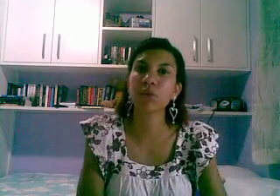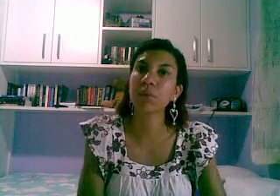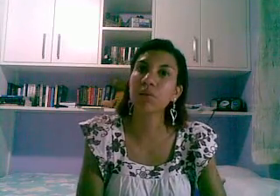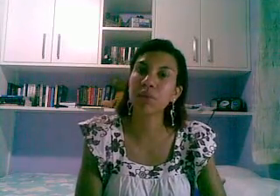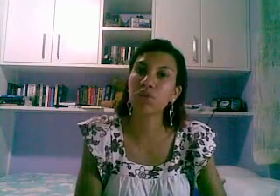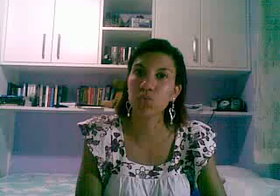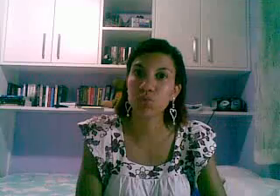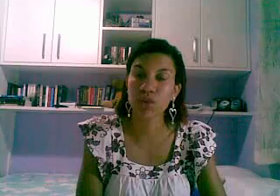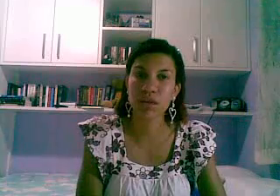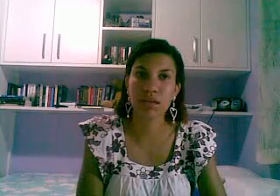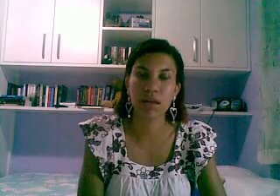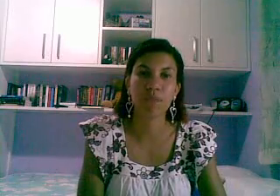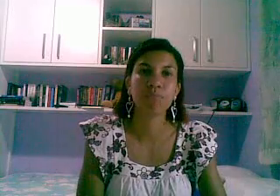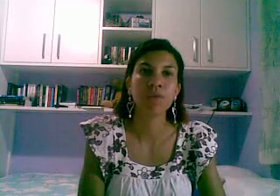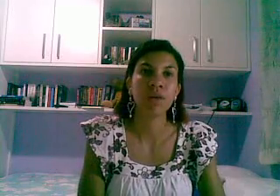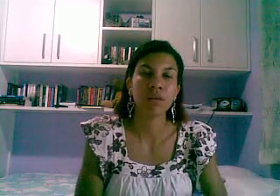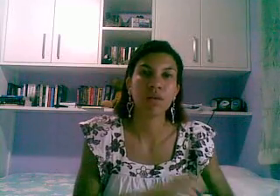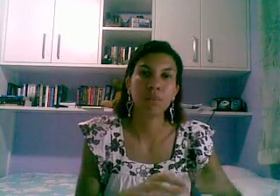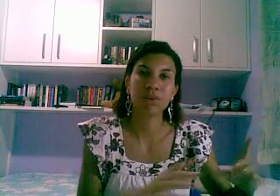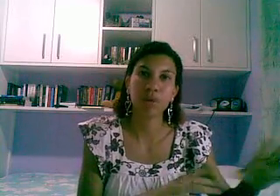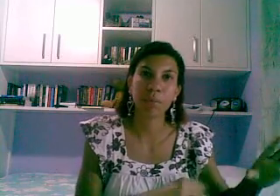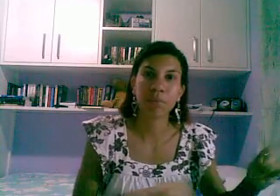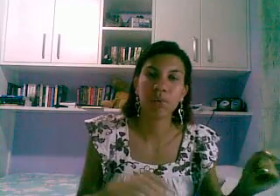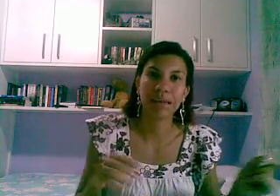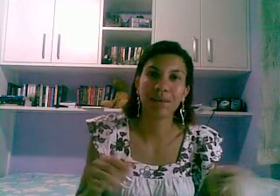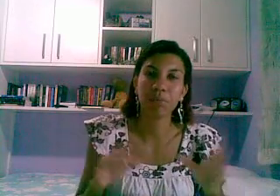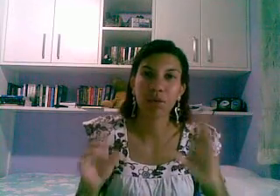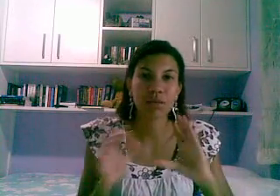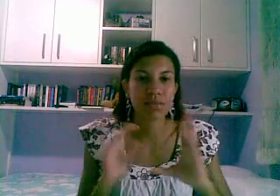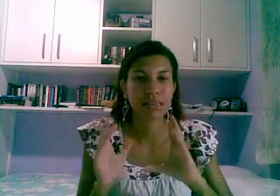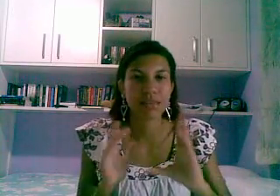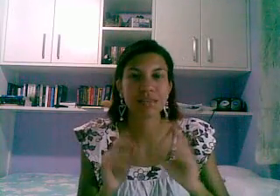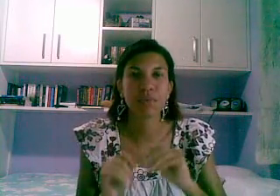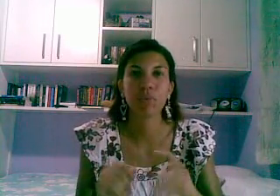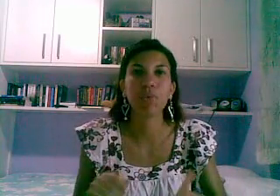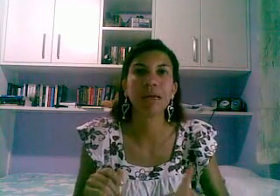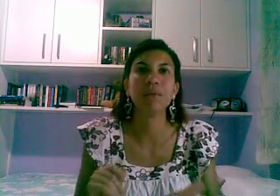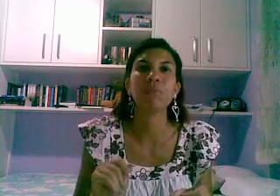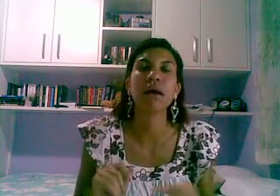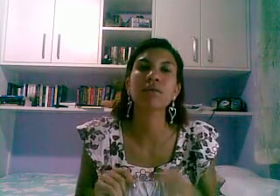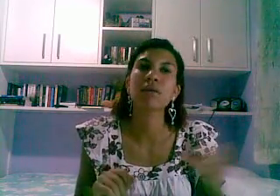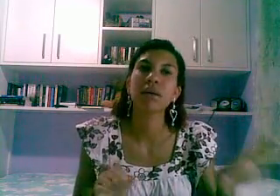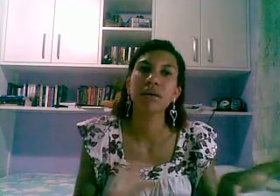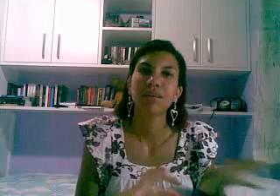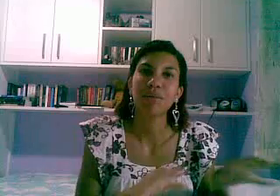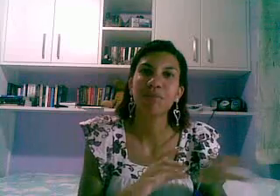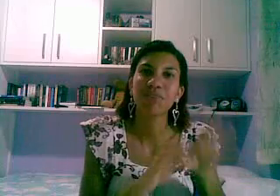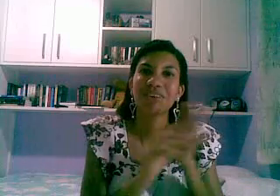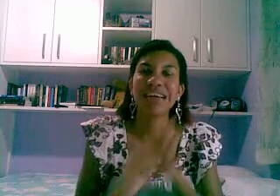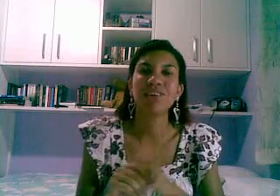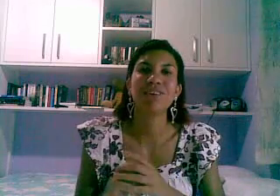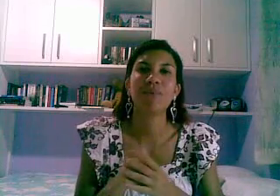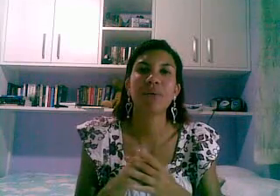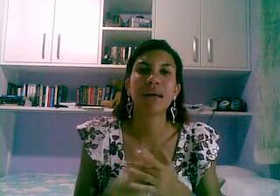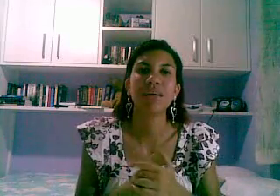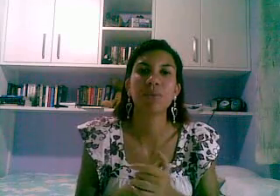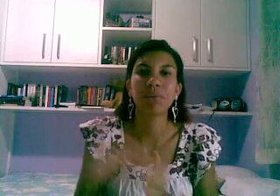mas pelo menos um já resenhei de repente dá uma procurada no blog se você quiser saber um pouquinho mais dá uma focadinha por aí no